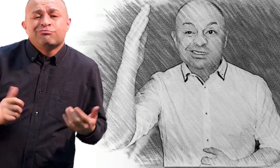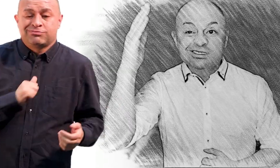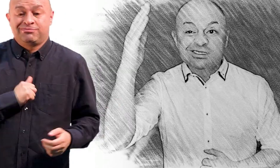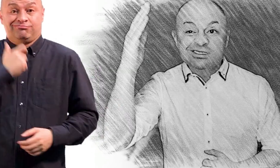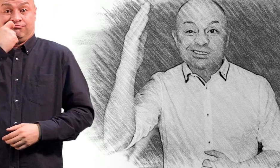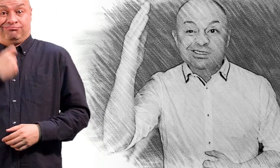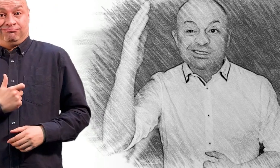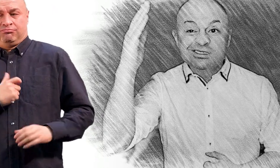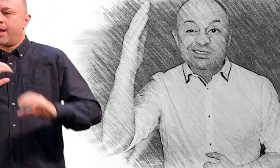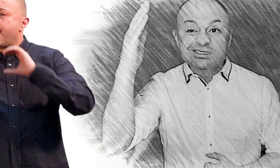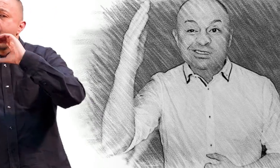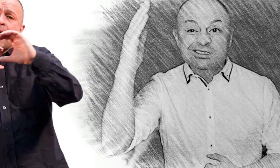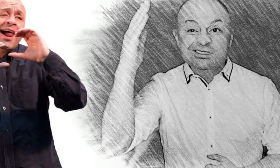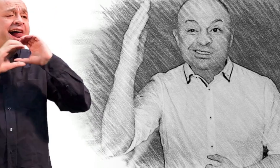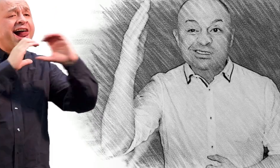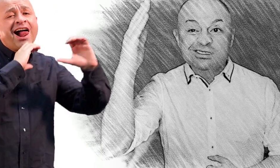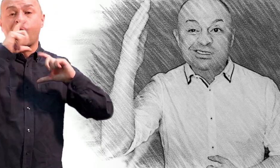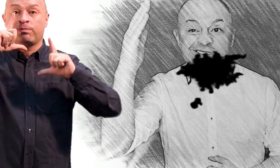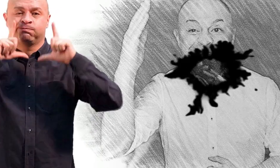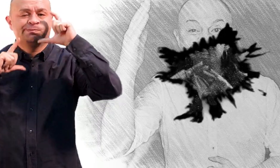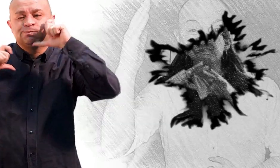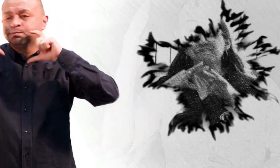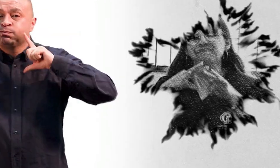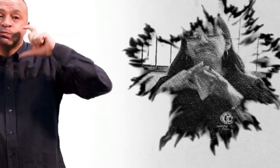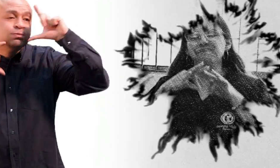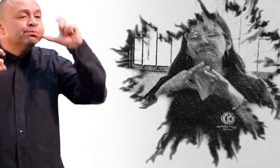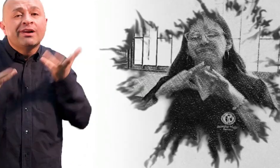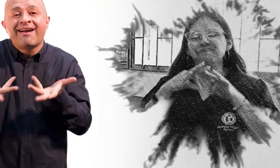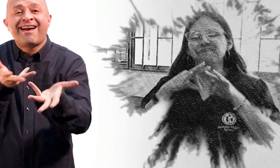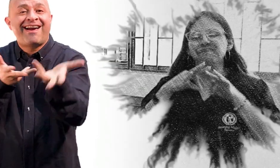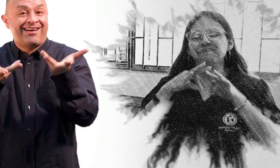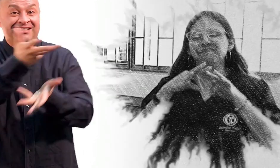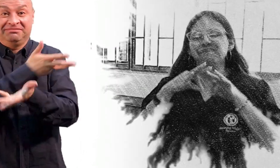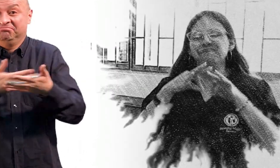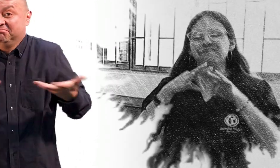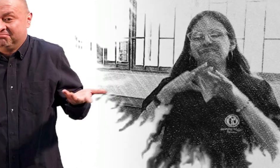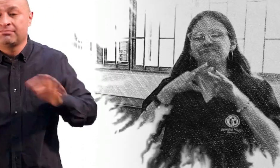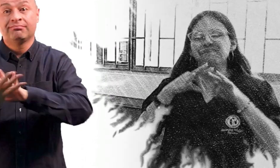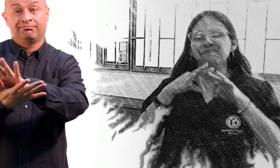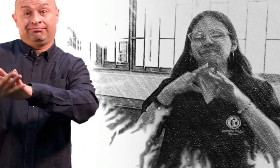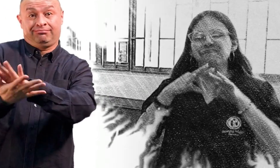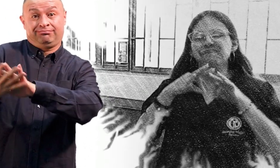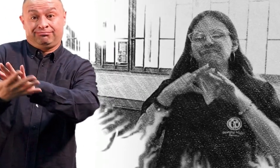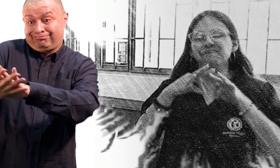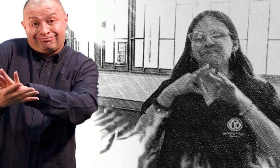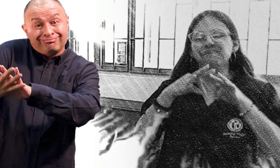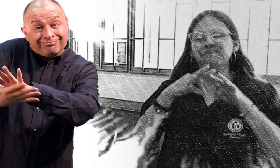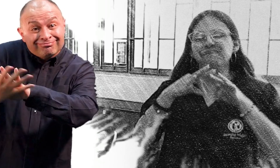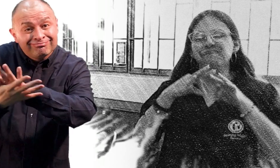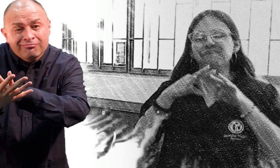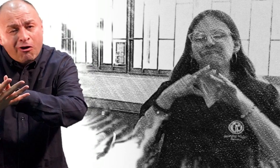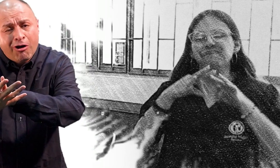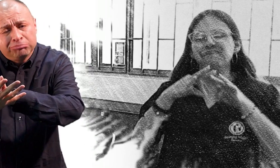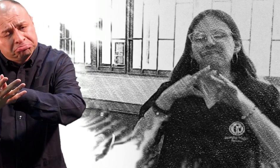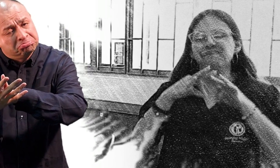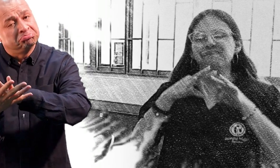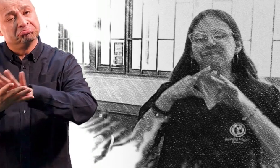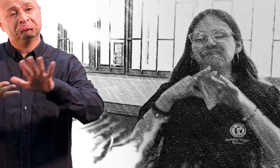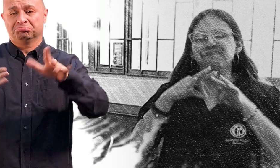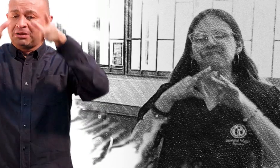se comunicaban las personas sordas unas con otras. En ese momento, hablábamos de lengua de señas propiamente dichas,